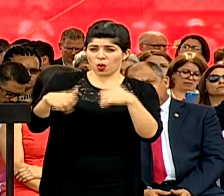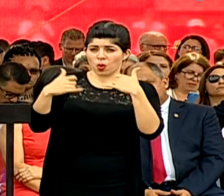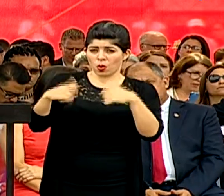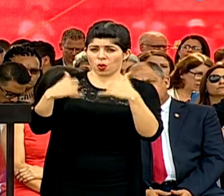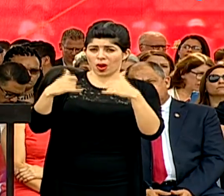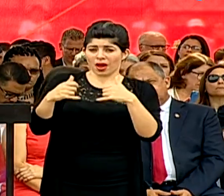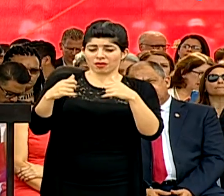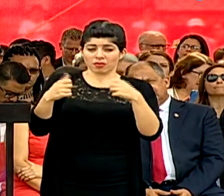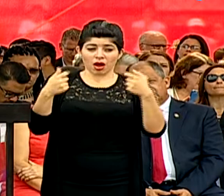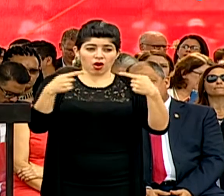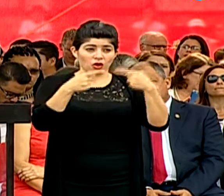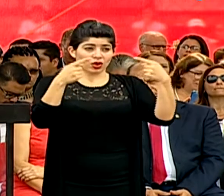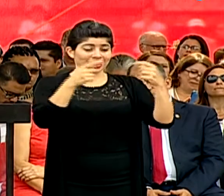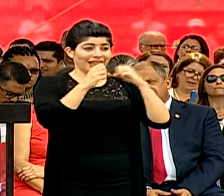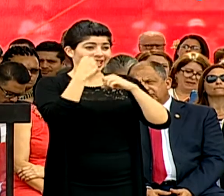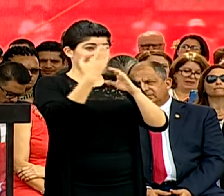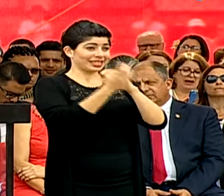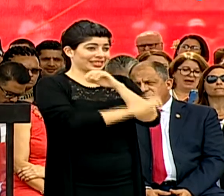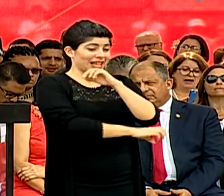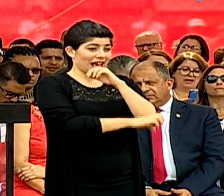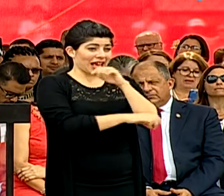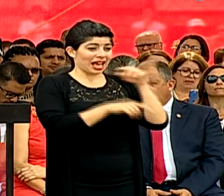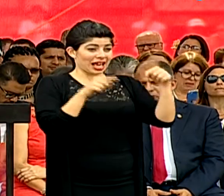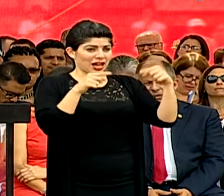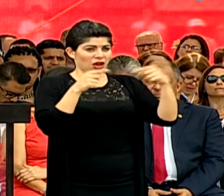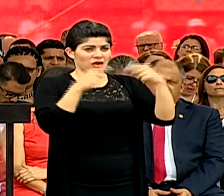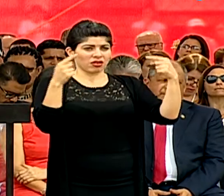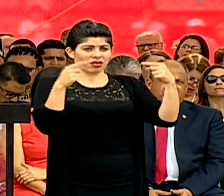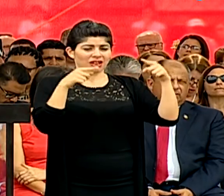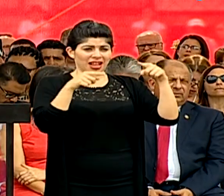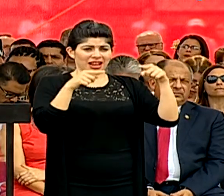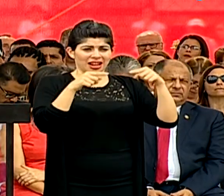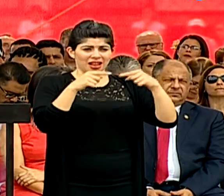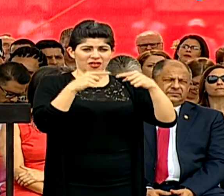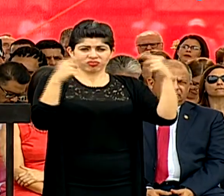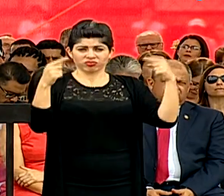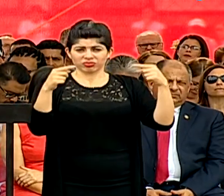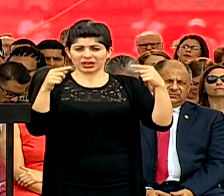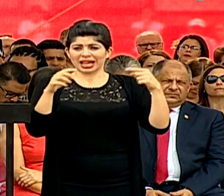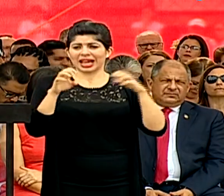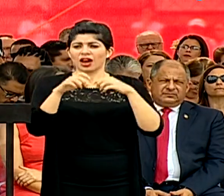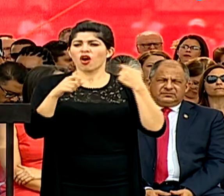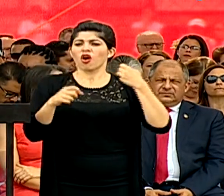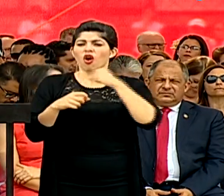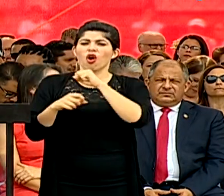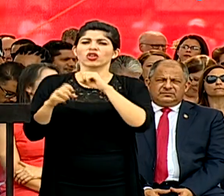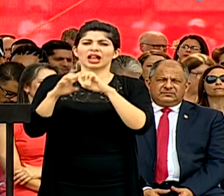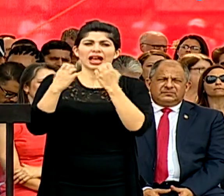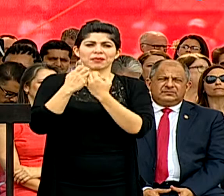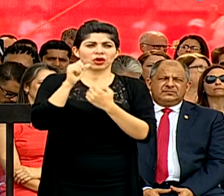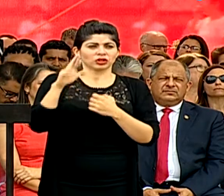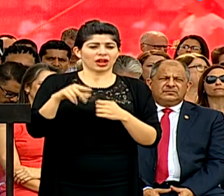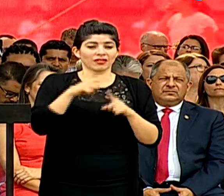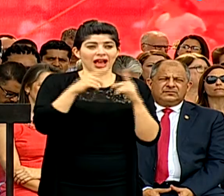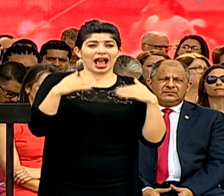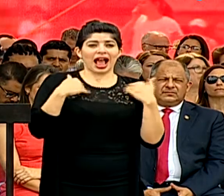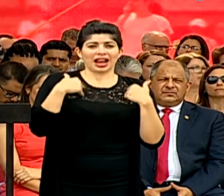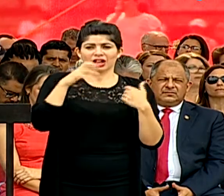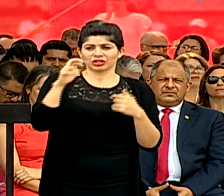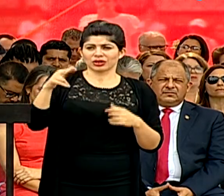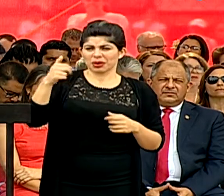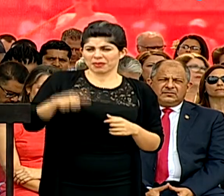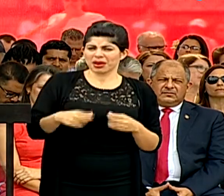uno extranjero, los rivales de este equipo se van en contra del equipo costarricense. Y hasta se alegran de que pierda.